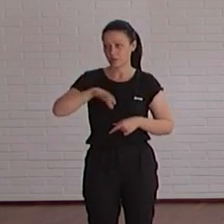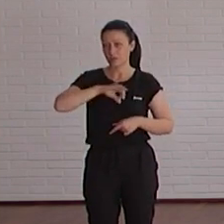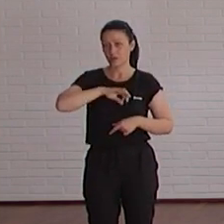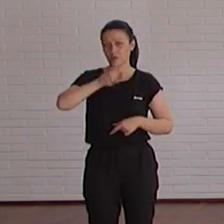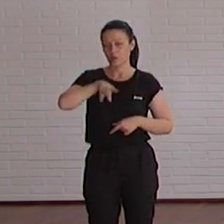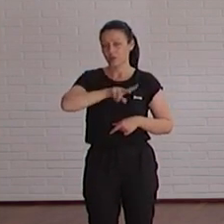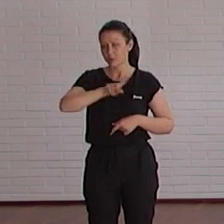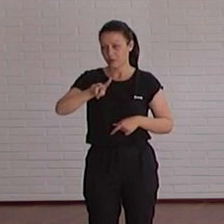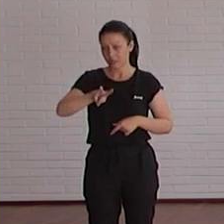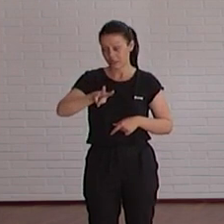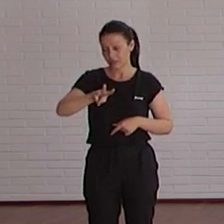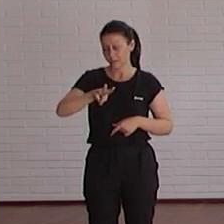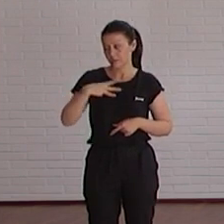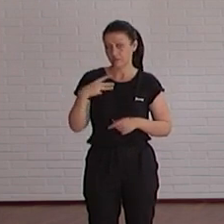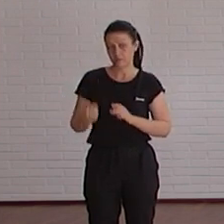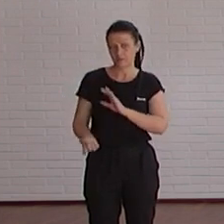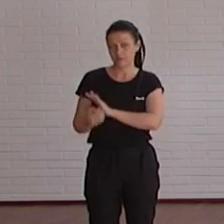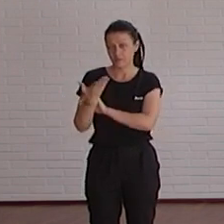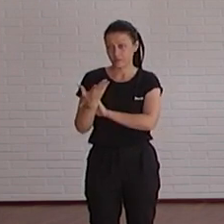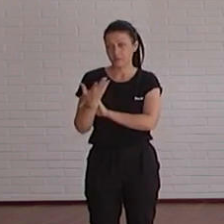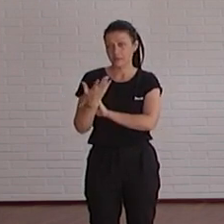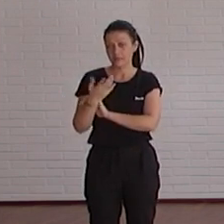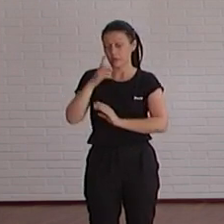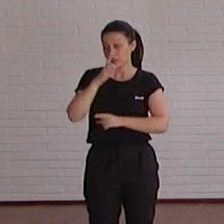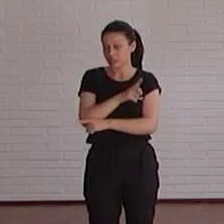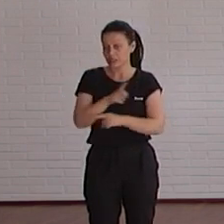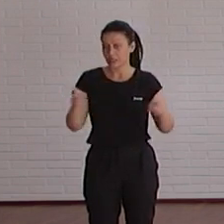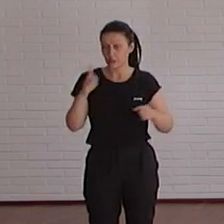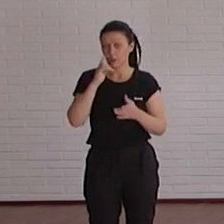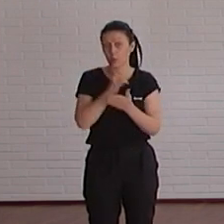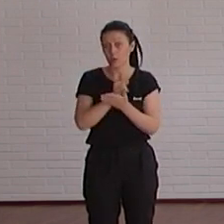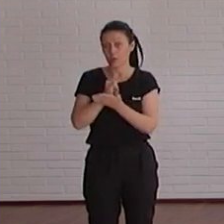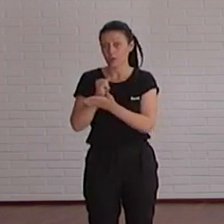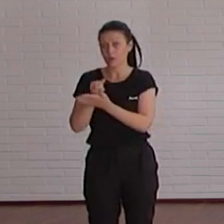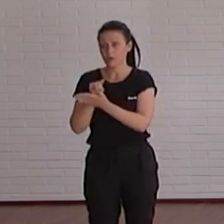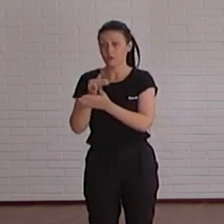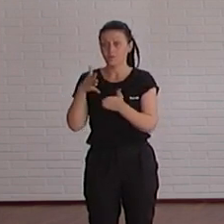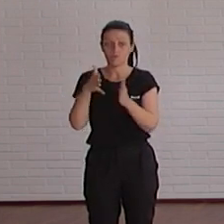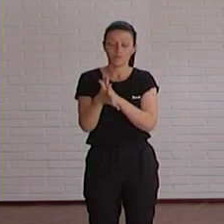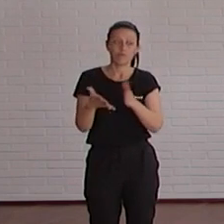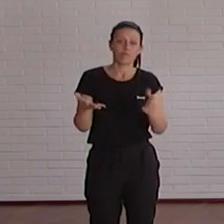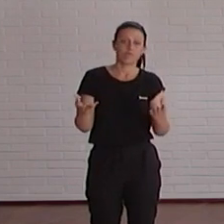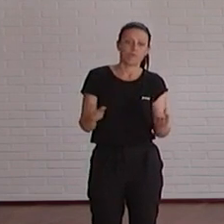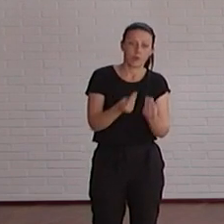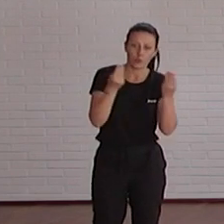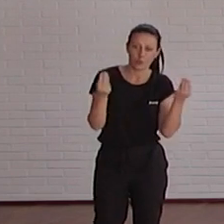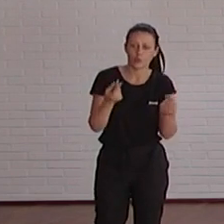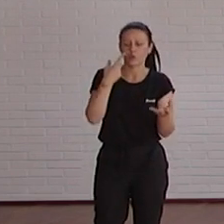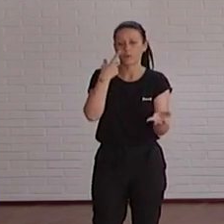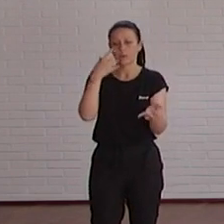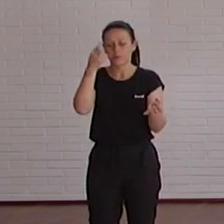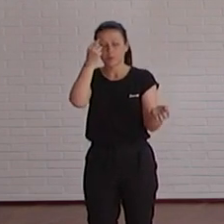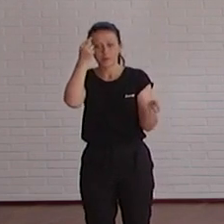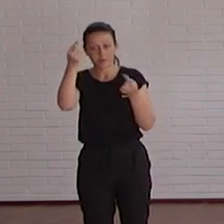2023 y durante ese año de pruebas hemos estado realizando mejoras, perfeccionando la